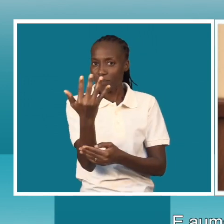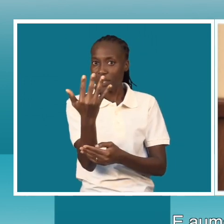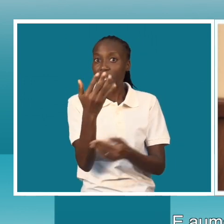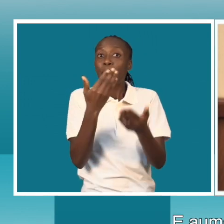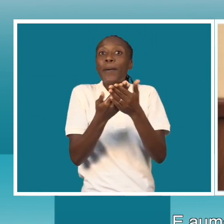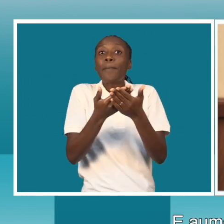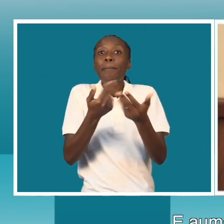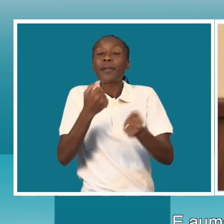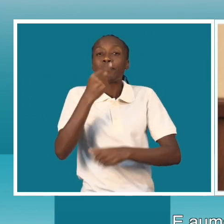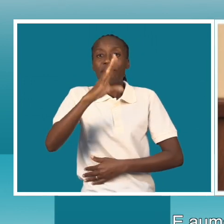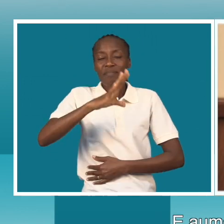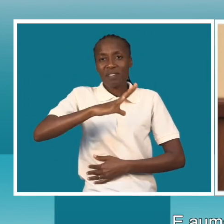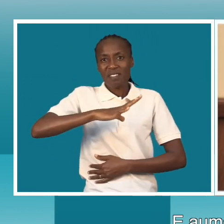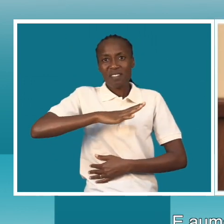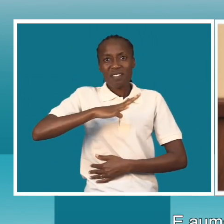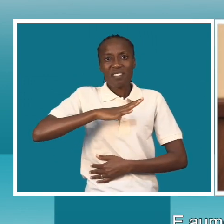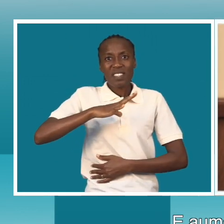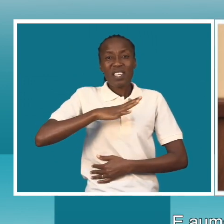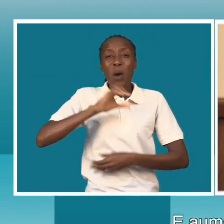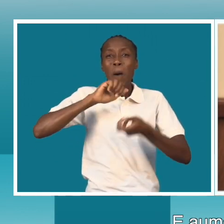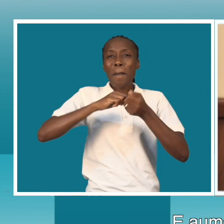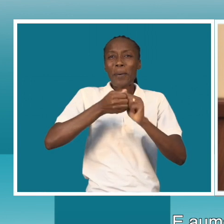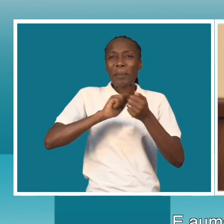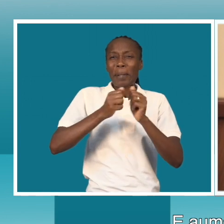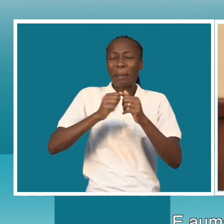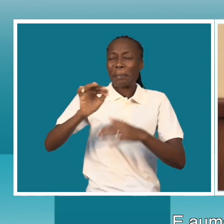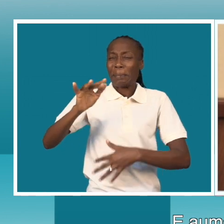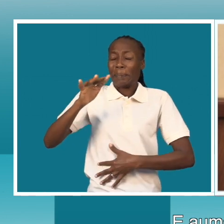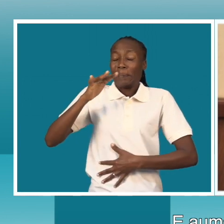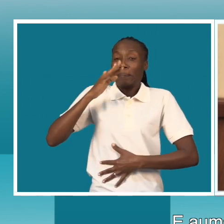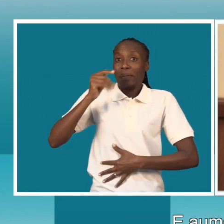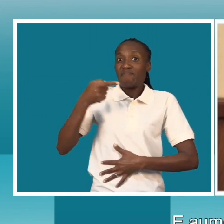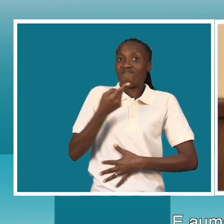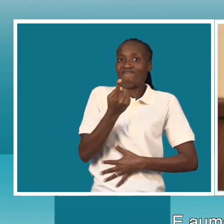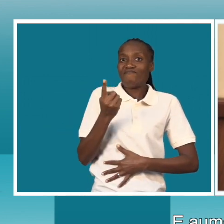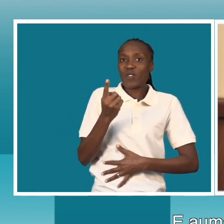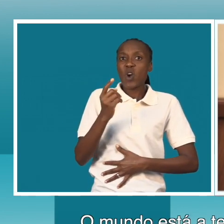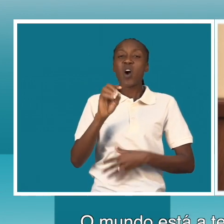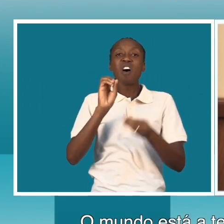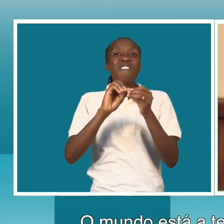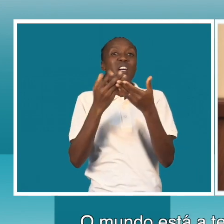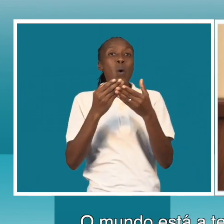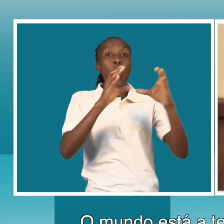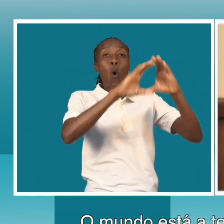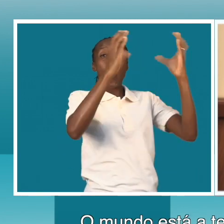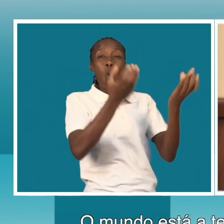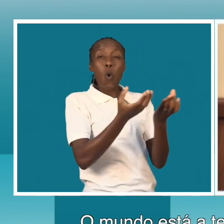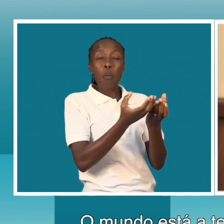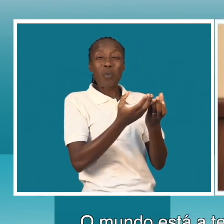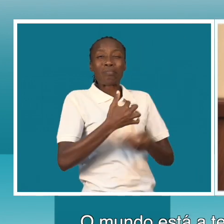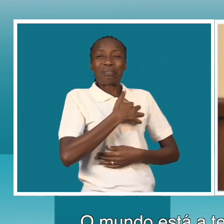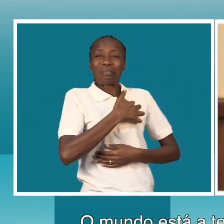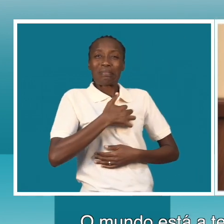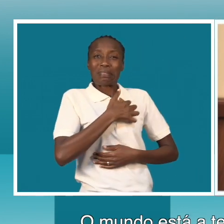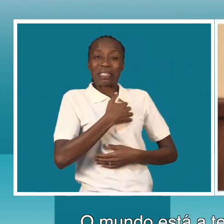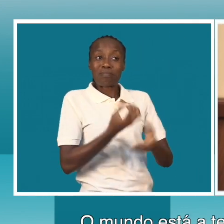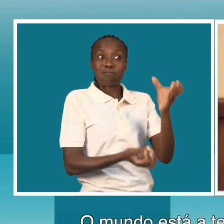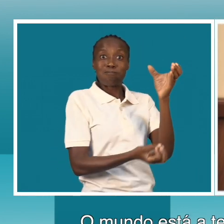por conta da libertação do dióxido de enxofre. E o mundo está a tentar criar medidas